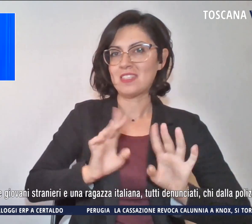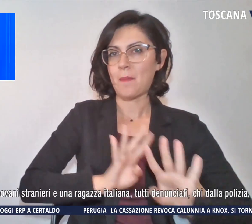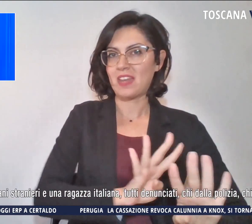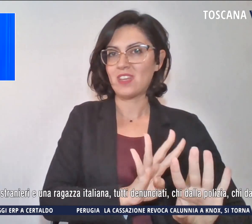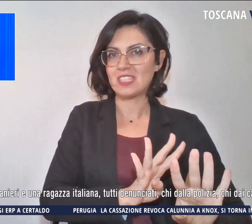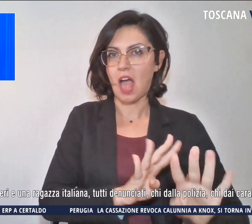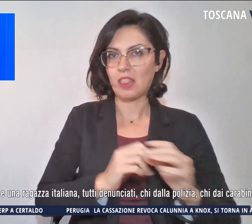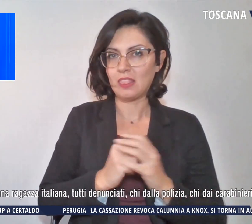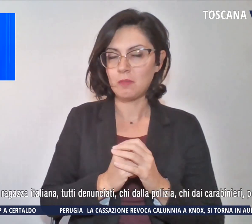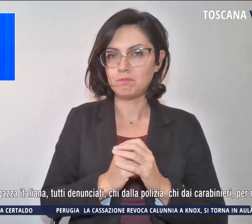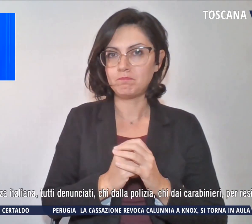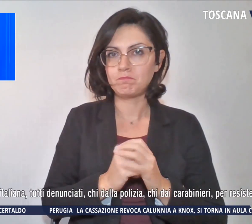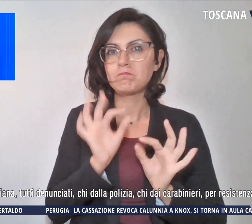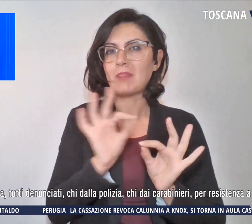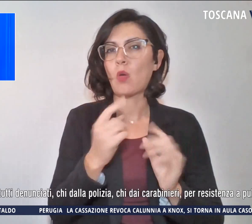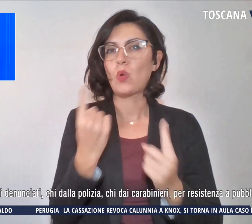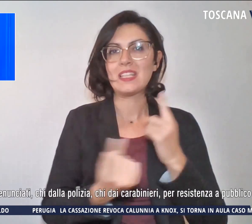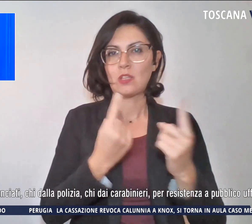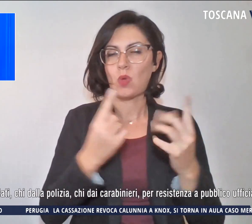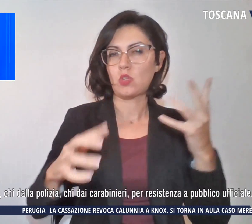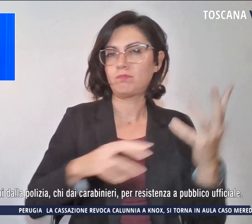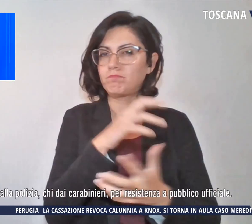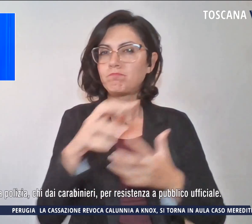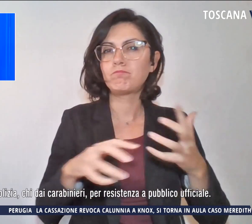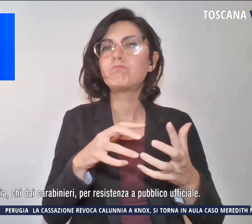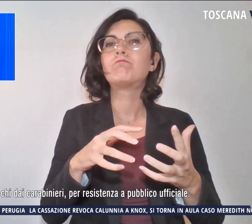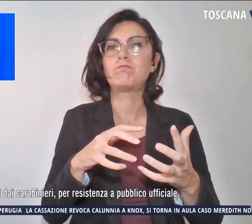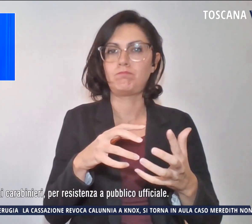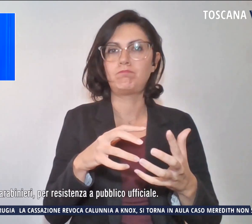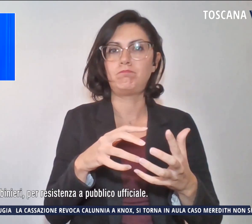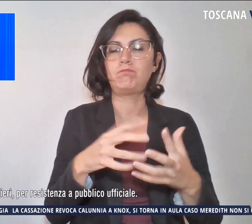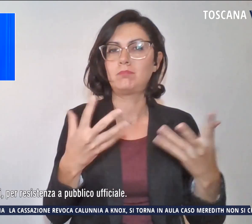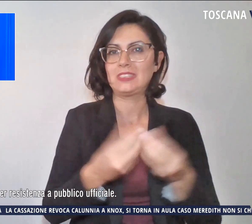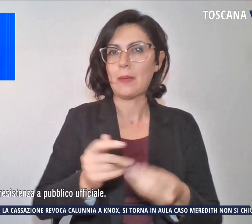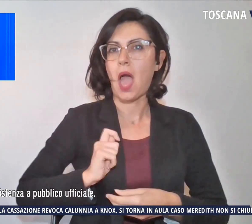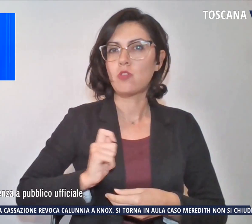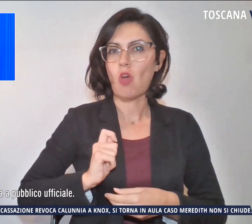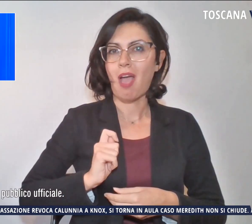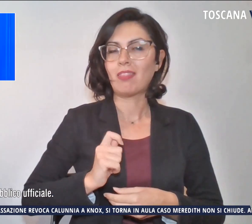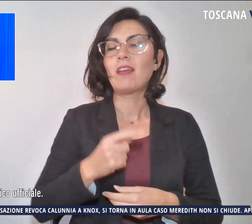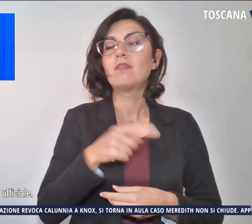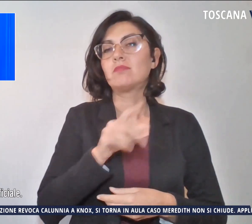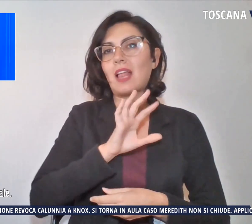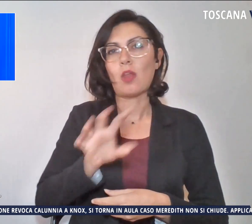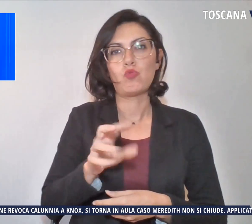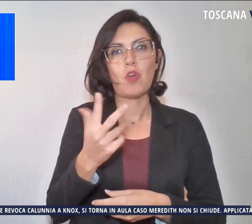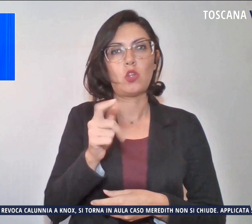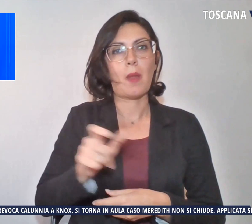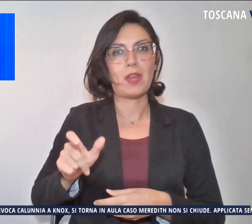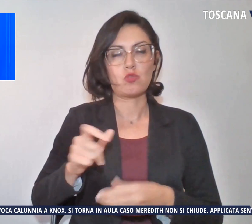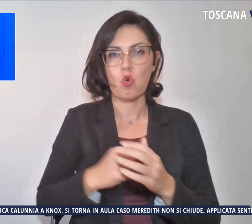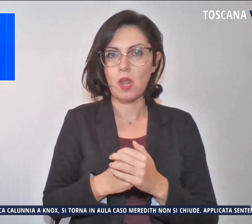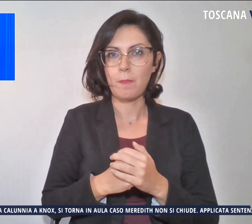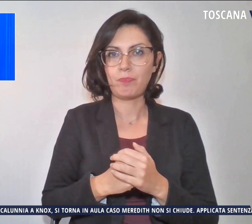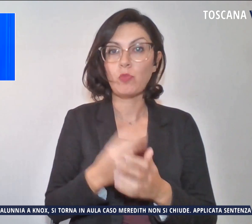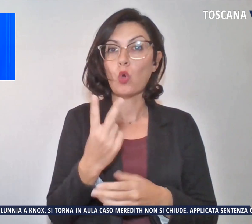stato qualche scena di disordine con le forze dell'ordine che hanno denunciato tre persone. Si tratta di due